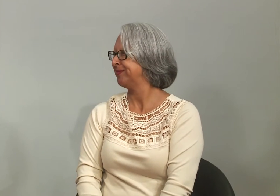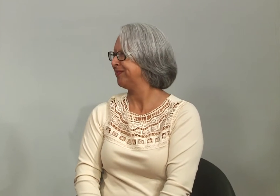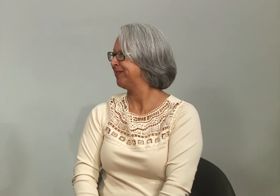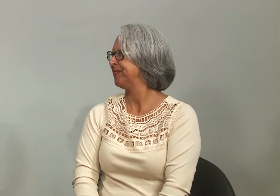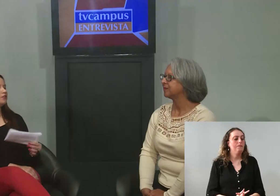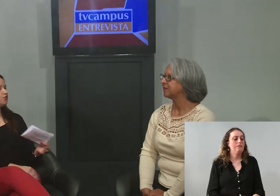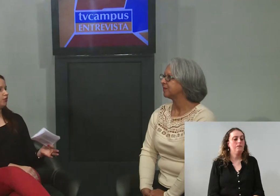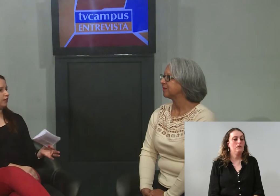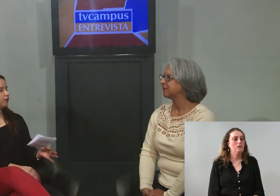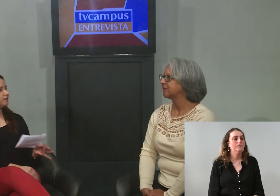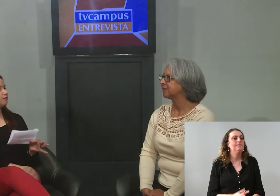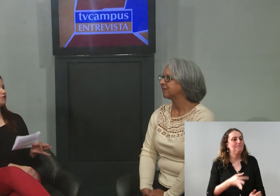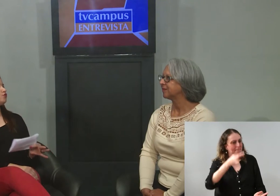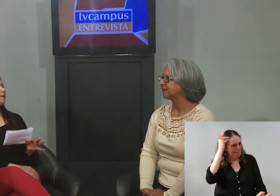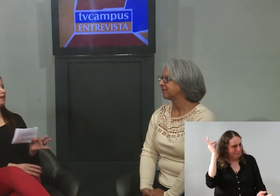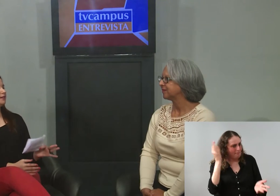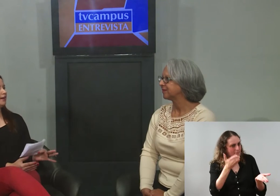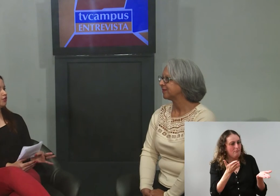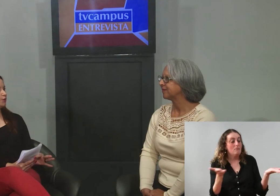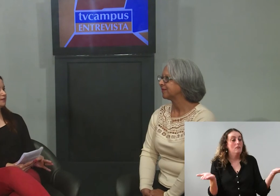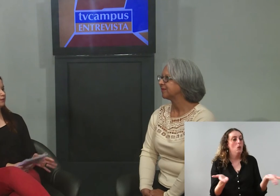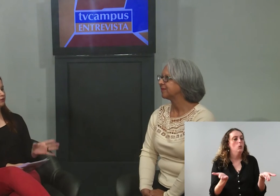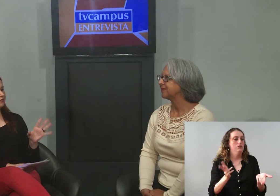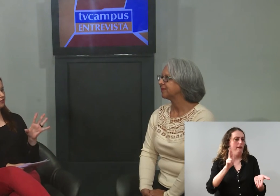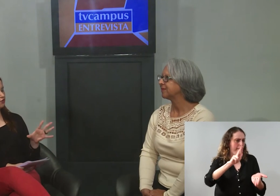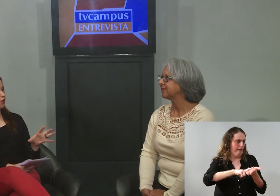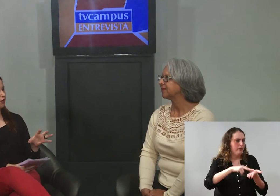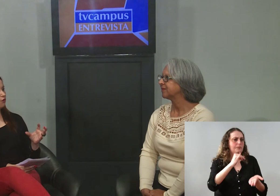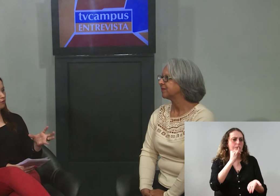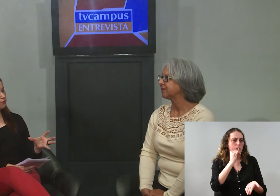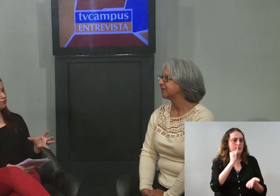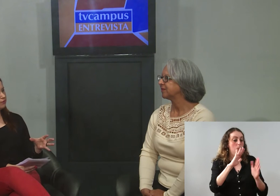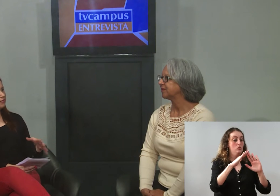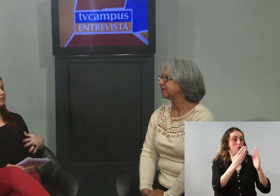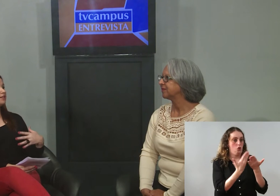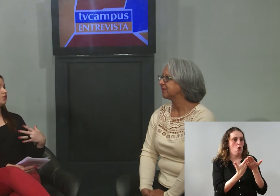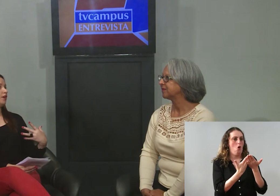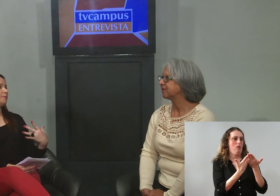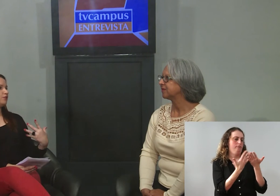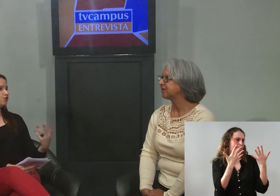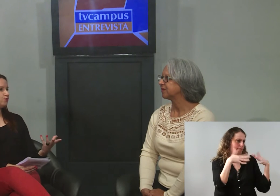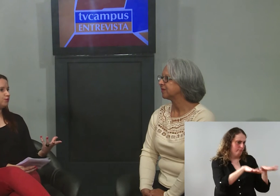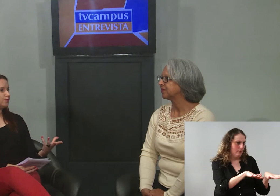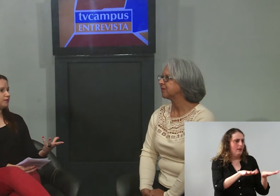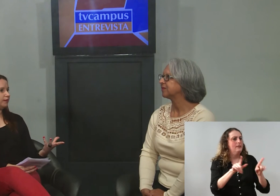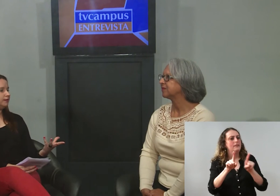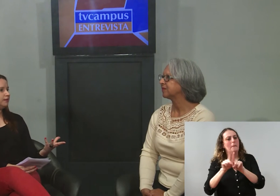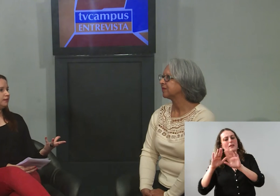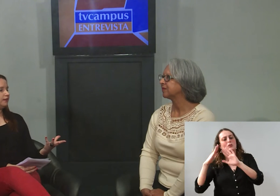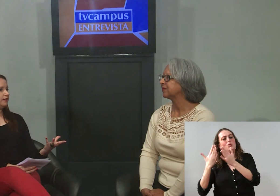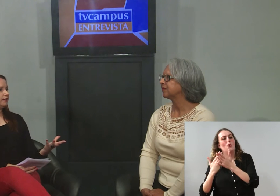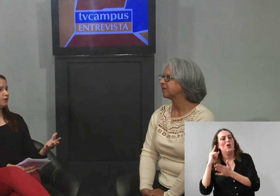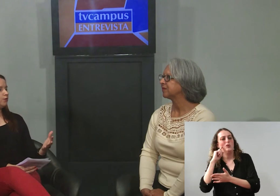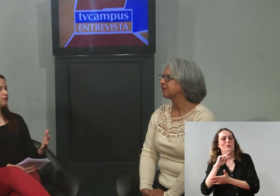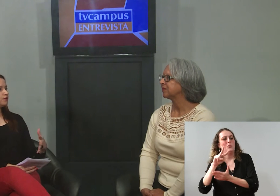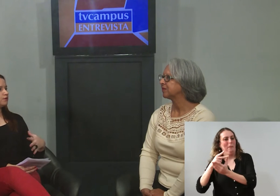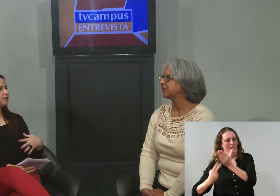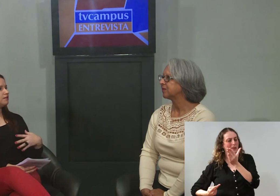nisso. Chile, nós temos hoje uma realidade, por exemplo, da escola comum e da escola para surdos, né? Quantas